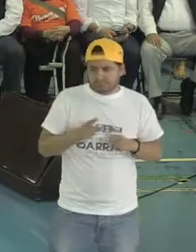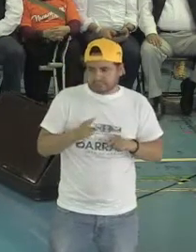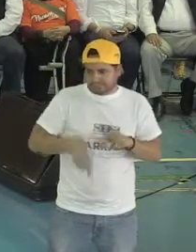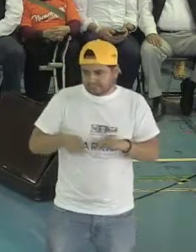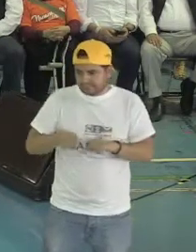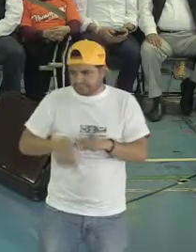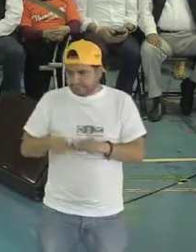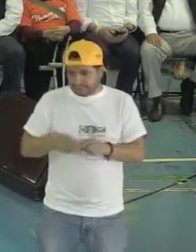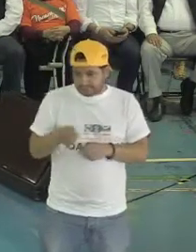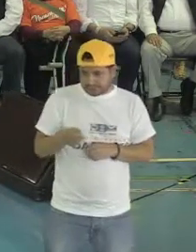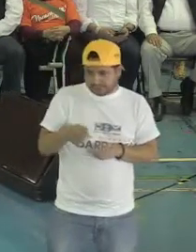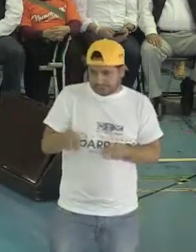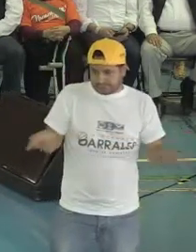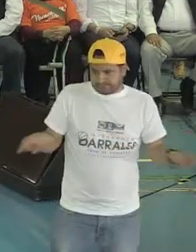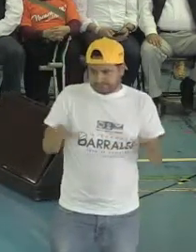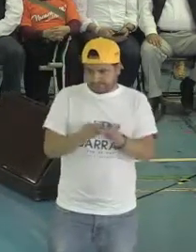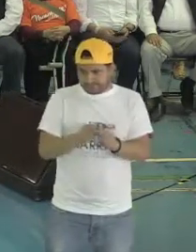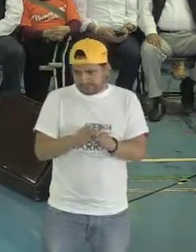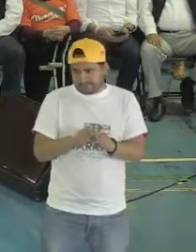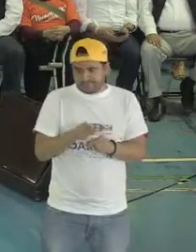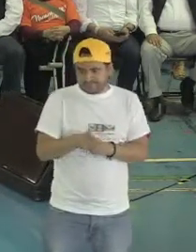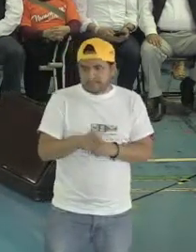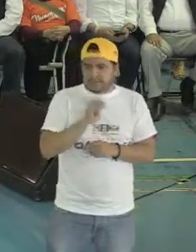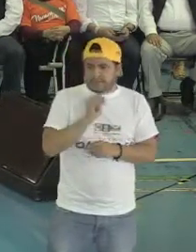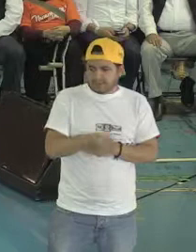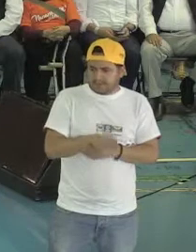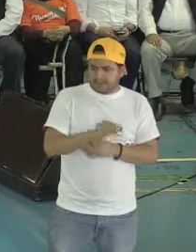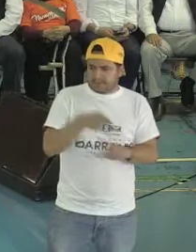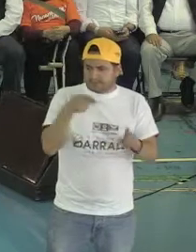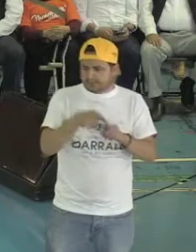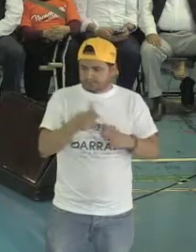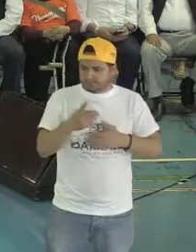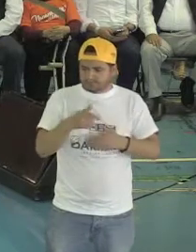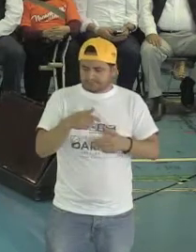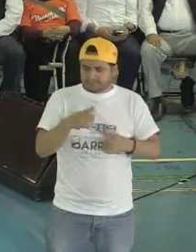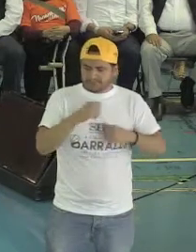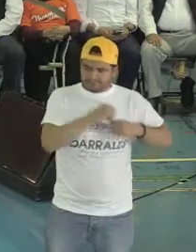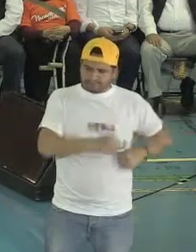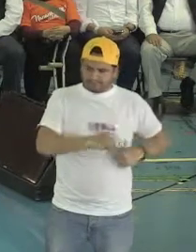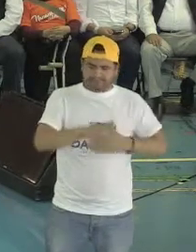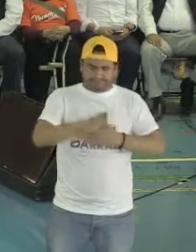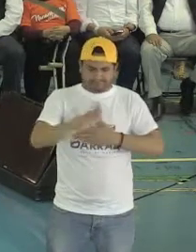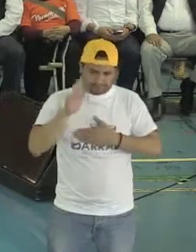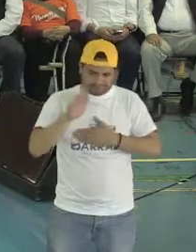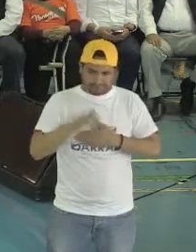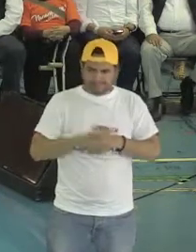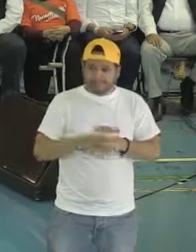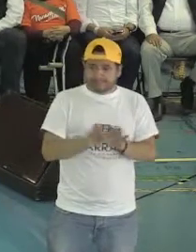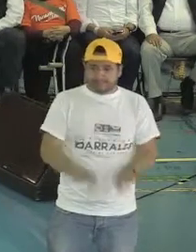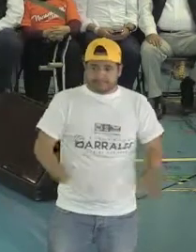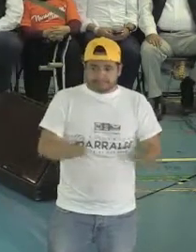destino. Esto es lo que tenemos que hacer y también ahí está nuestro compromiso. Y una cuestión muy importante, a